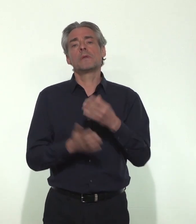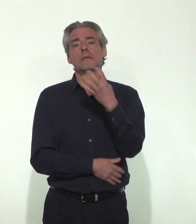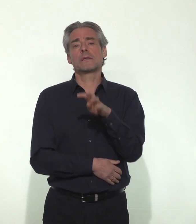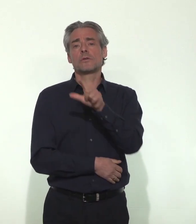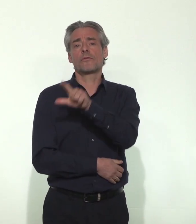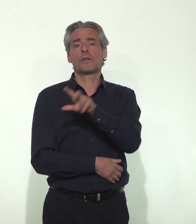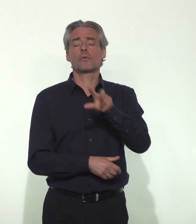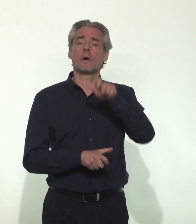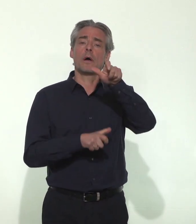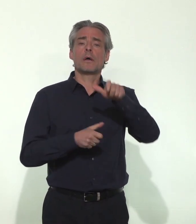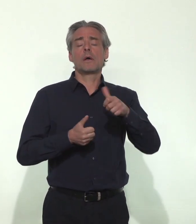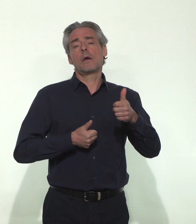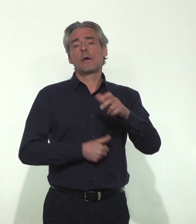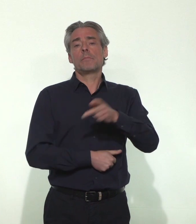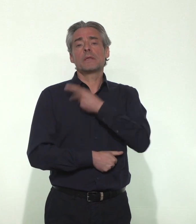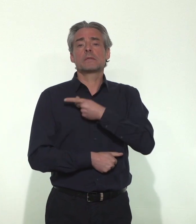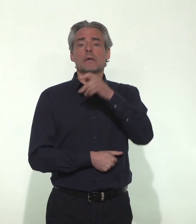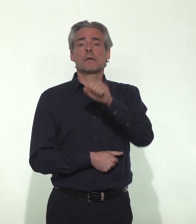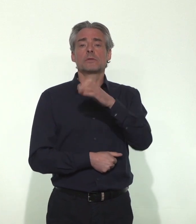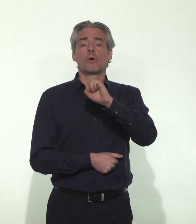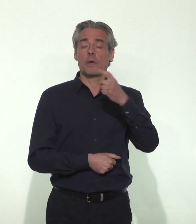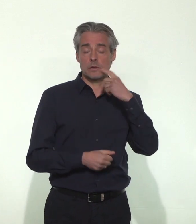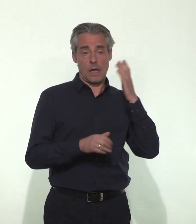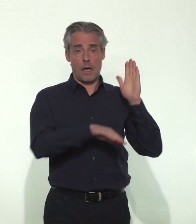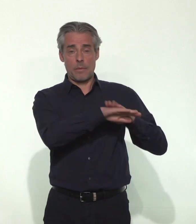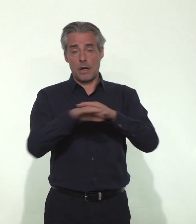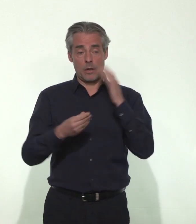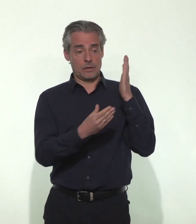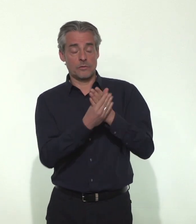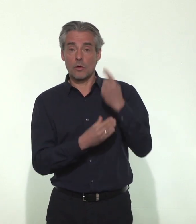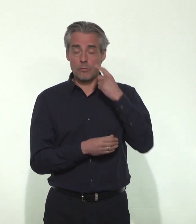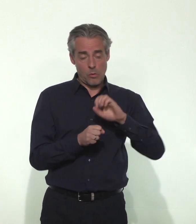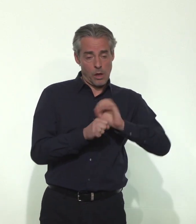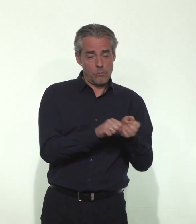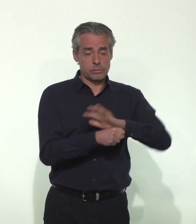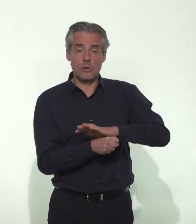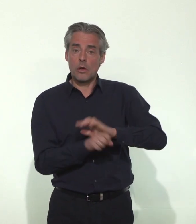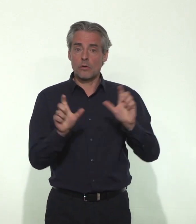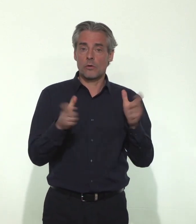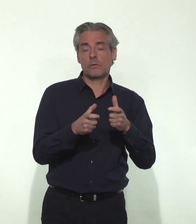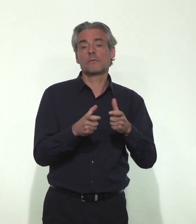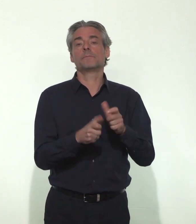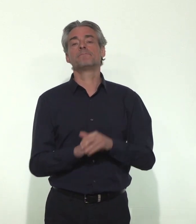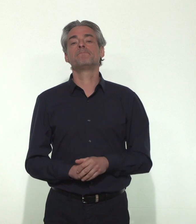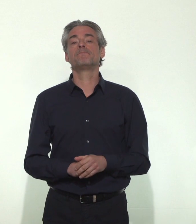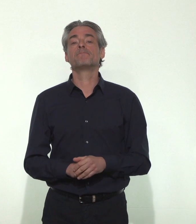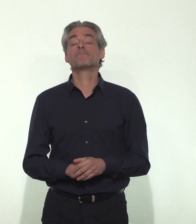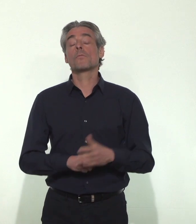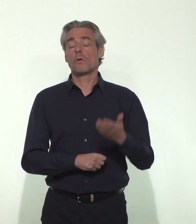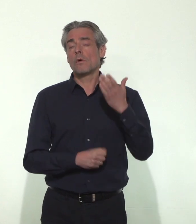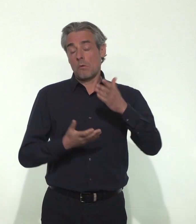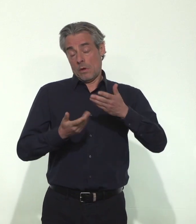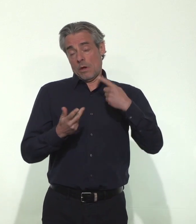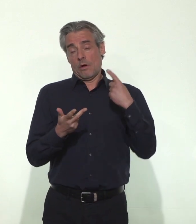de SOS médecins l'ont été aussi motivés pour suspicion d'infection Covid-19. Vous le savez, nous